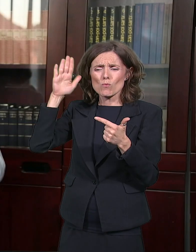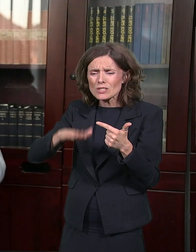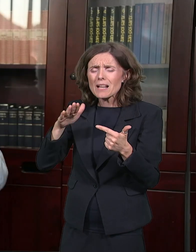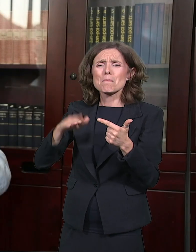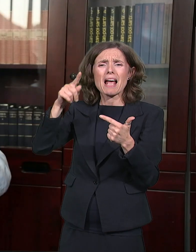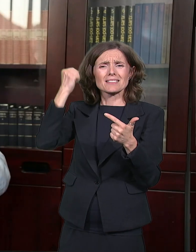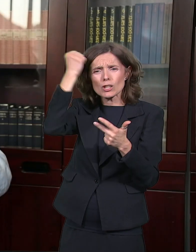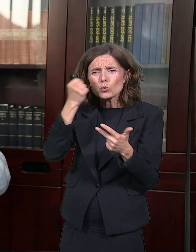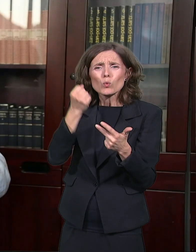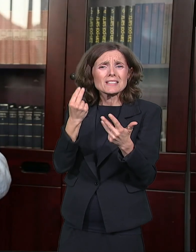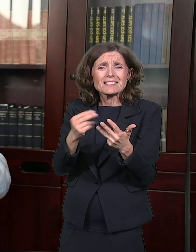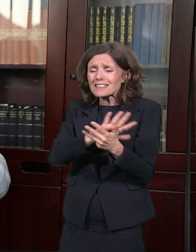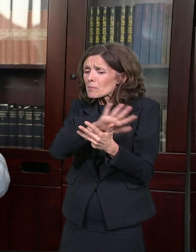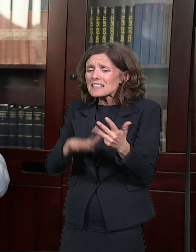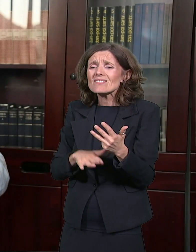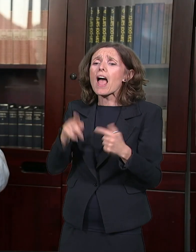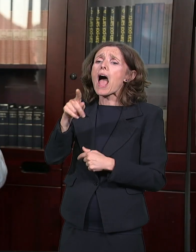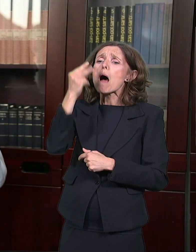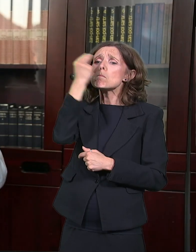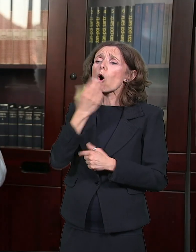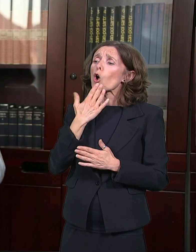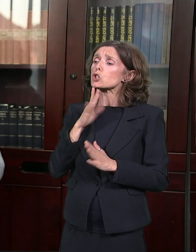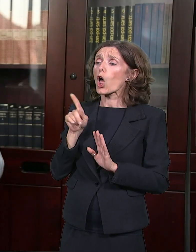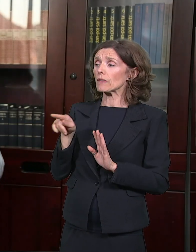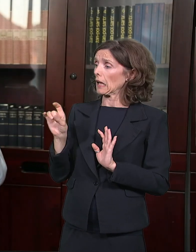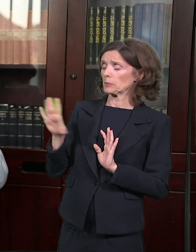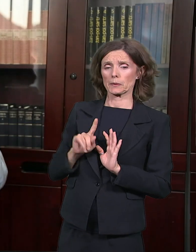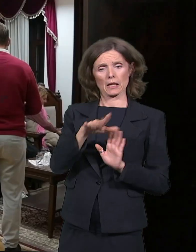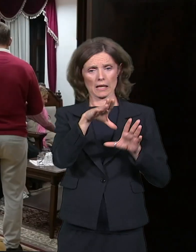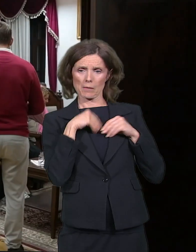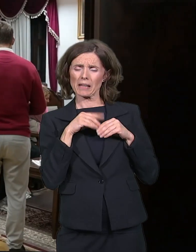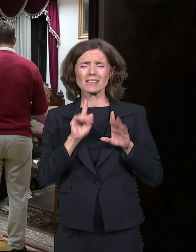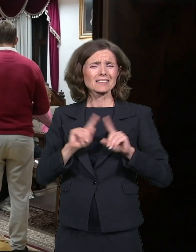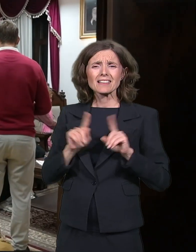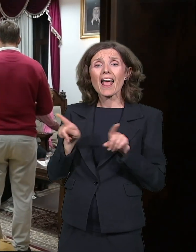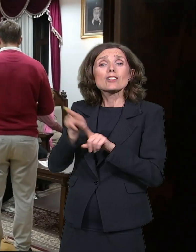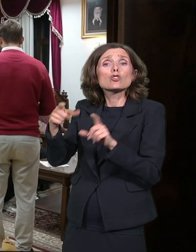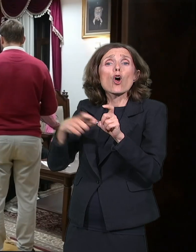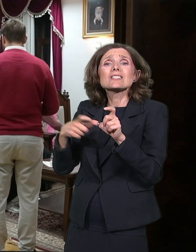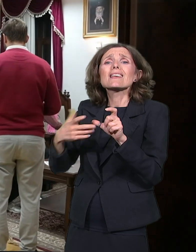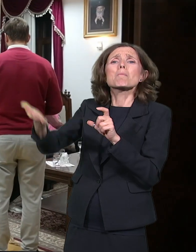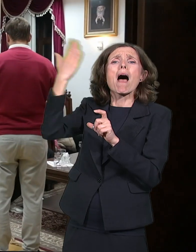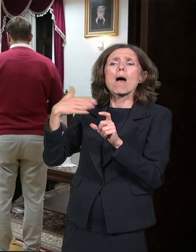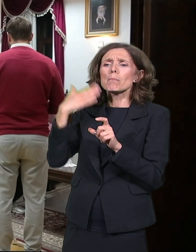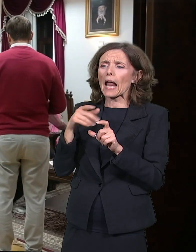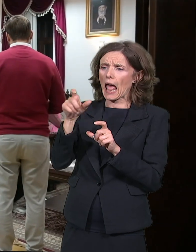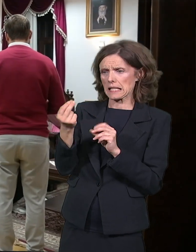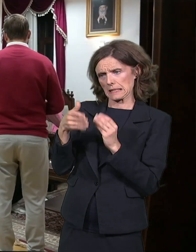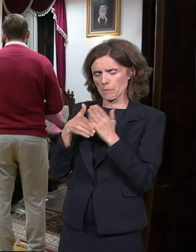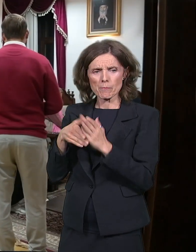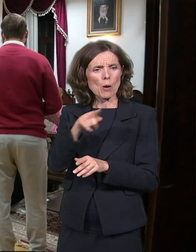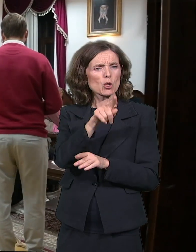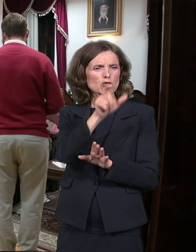nikoga bogoslovija nije razdvojila. I Sima nikad nikoga nije razdvojio. To je ono što je važno. I sva